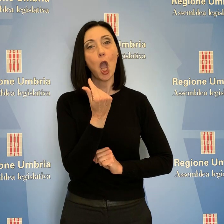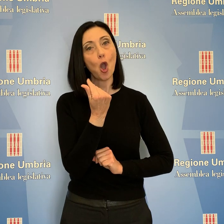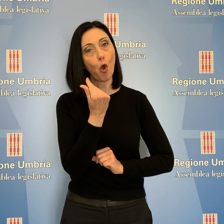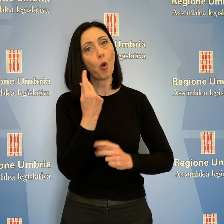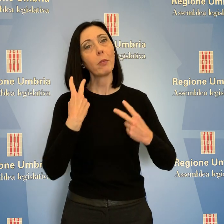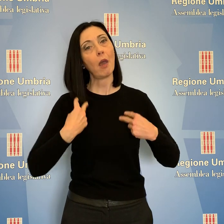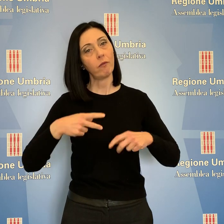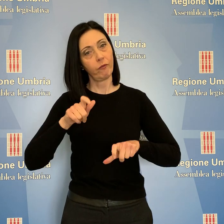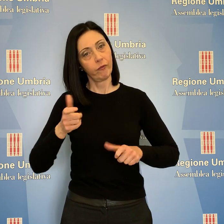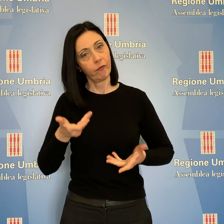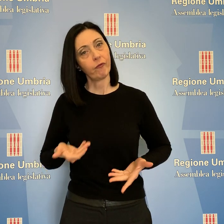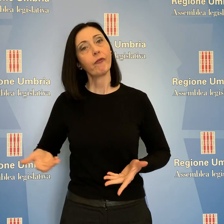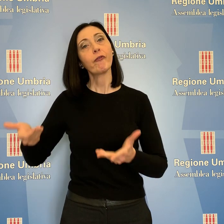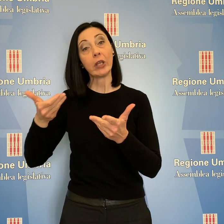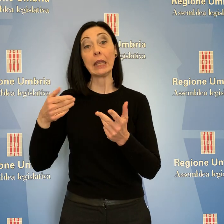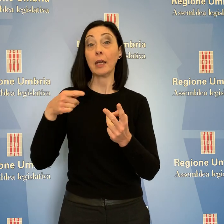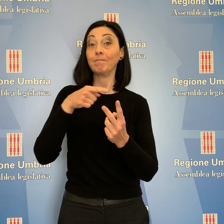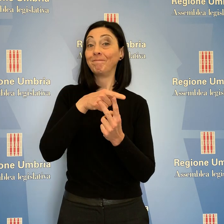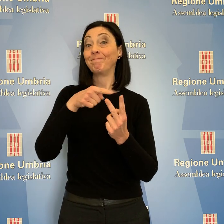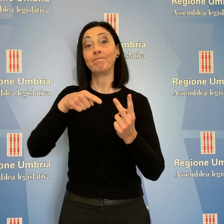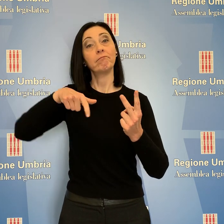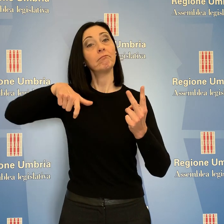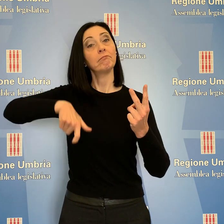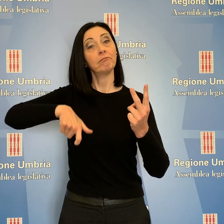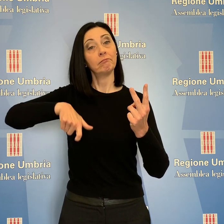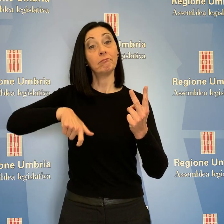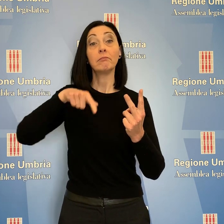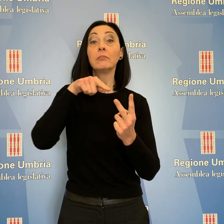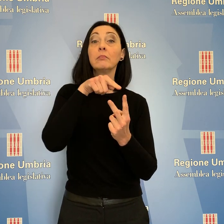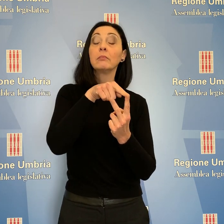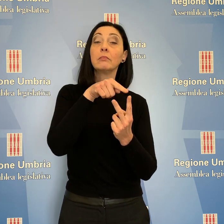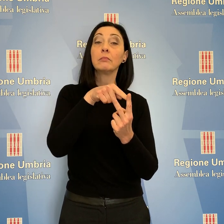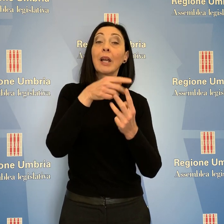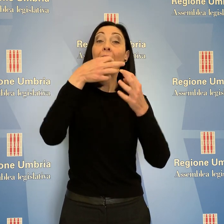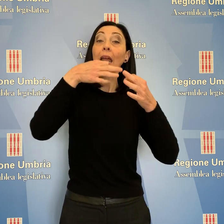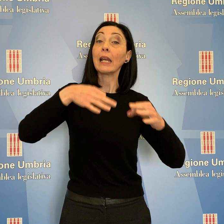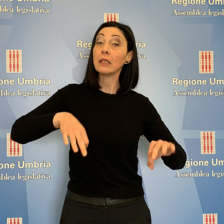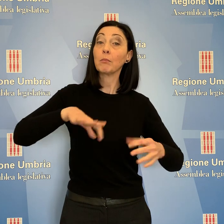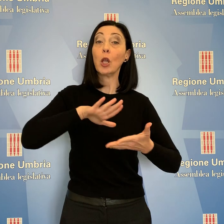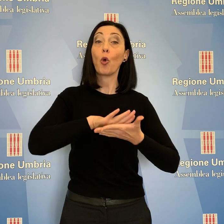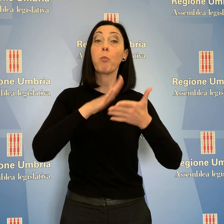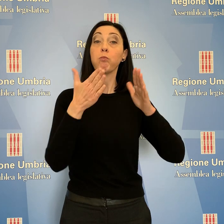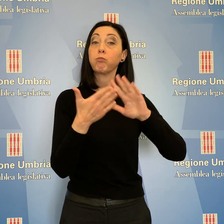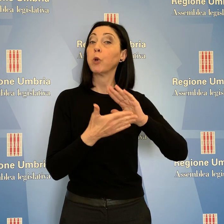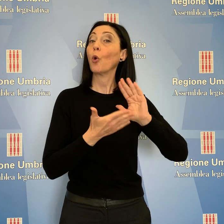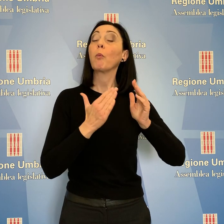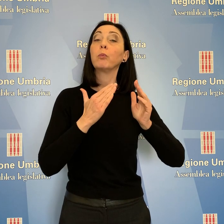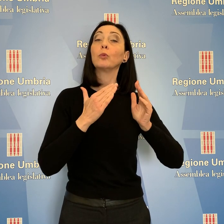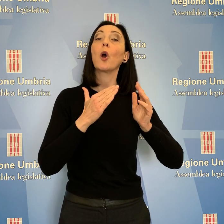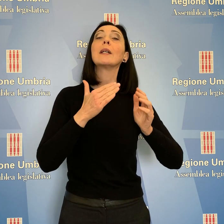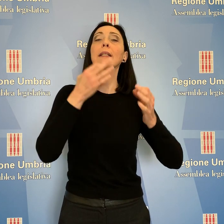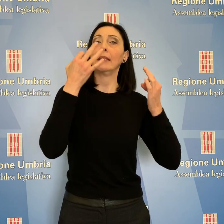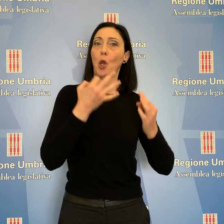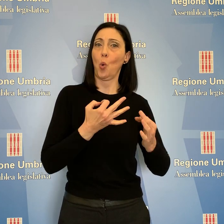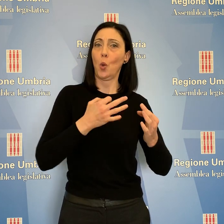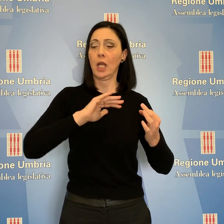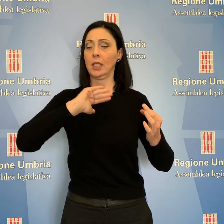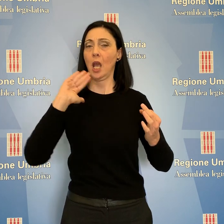e della vita sociale con due condizioni basilari. Il rispetto dei protocolli di sicurezza da parte di tutti è